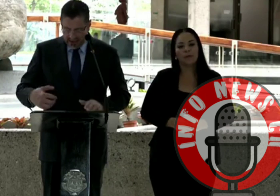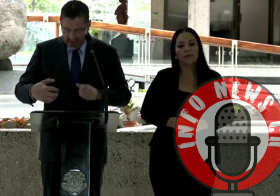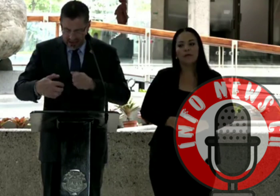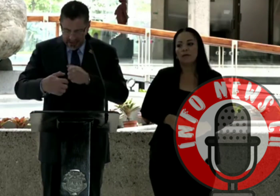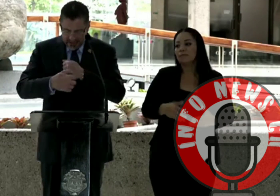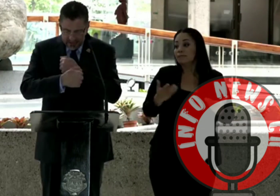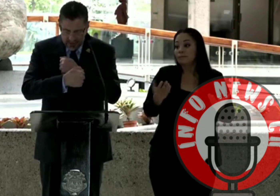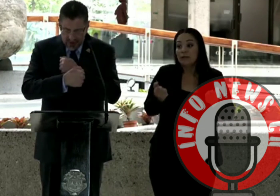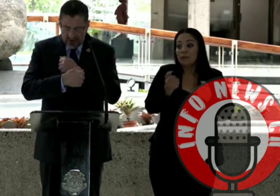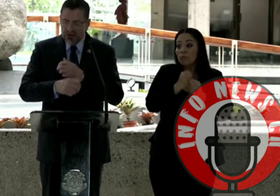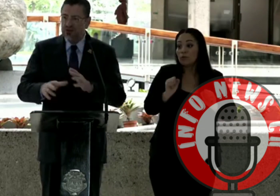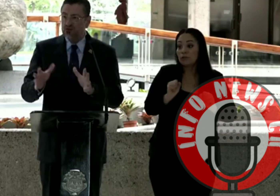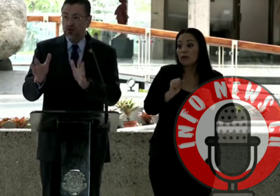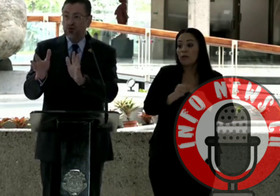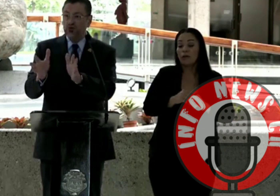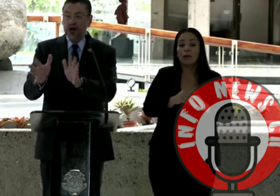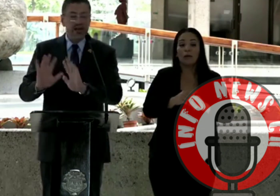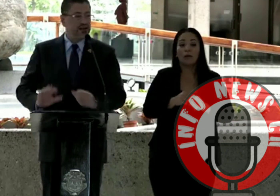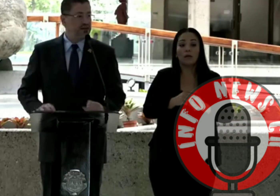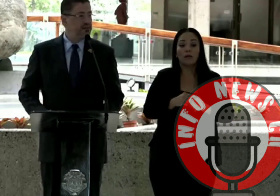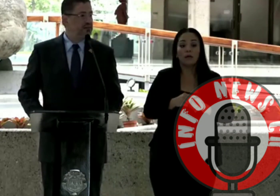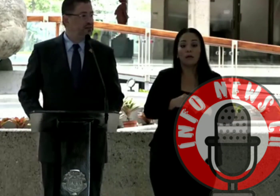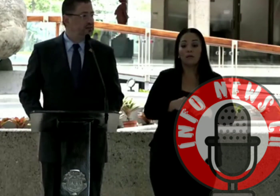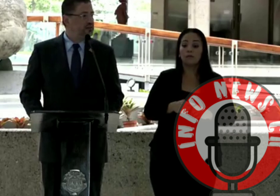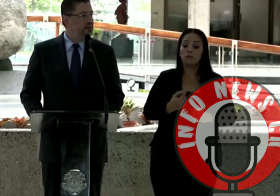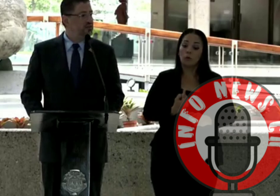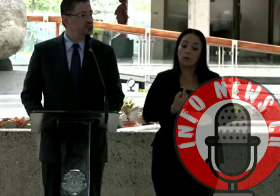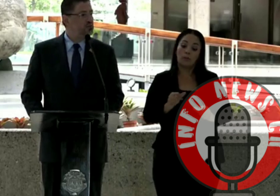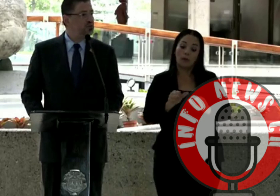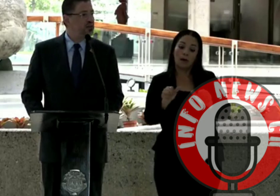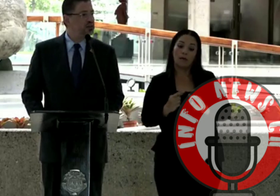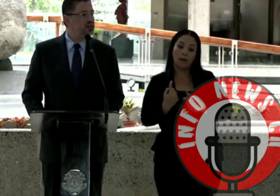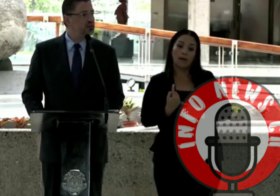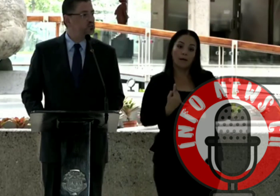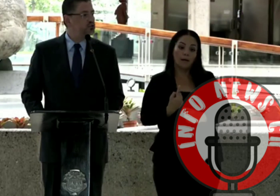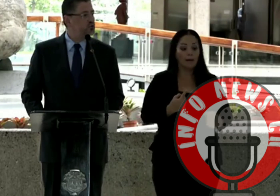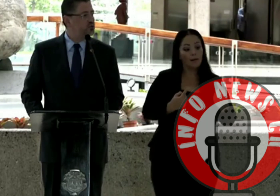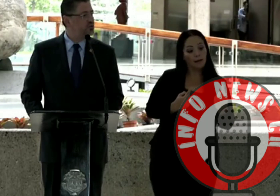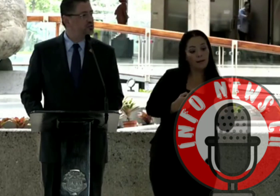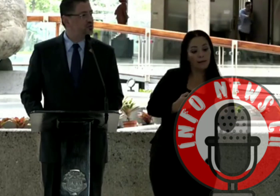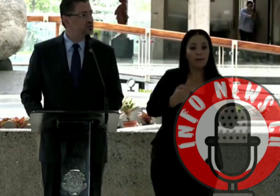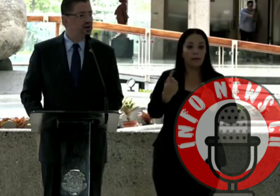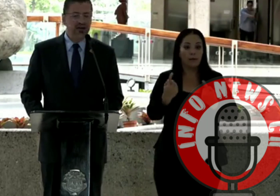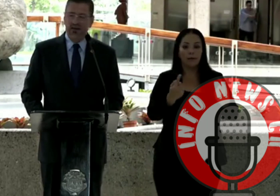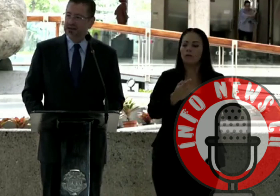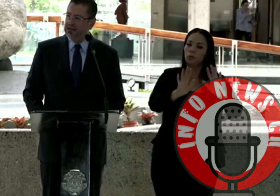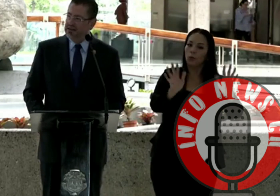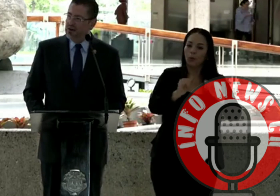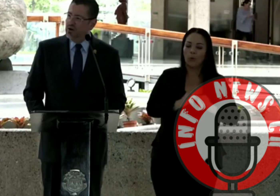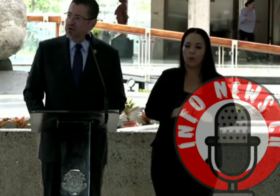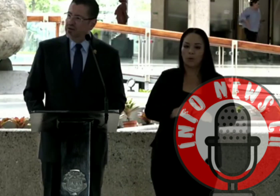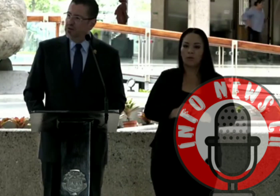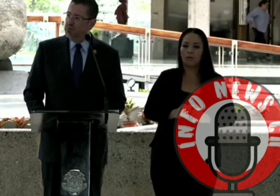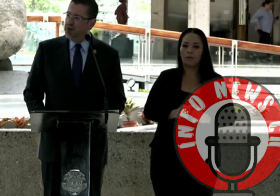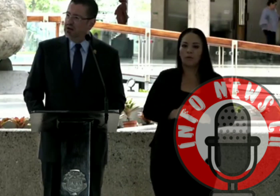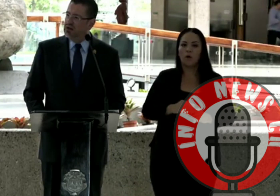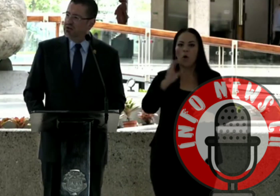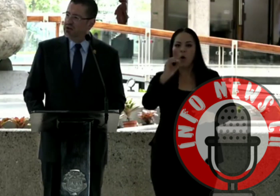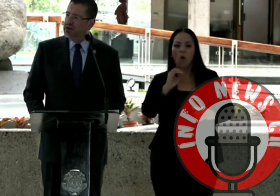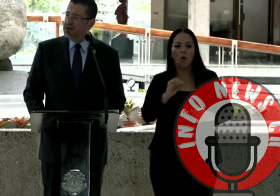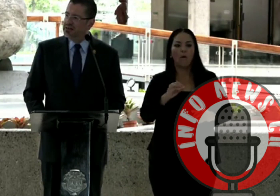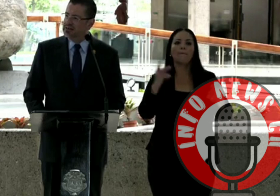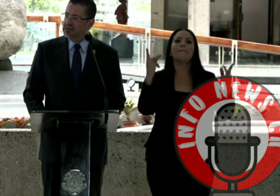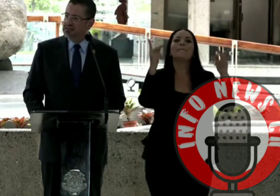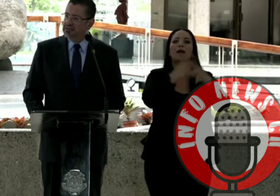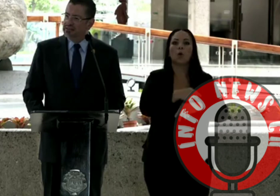que cada quien piense que solo su área es importante, y mucho menos atravesarle o meterle un palo